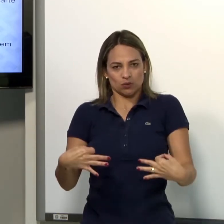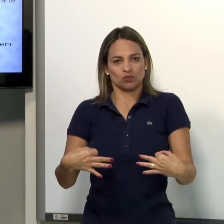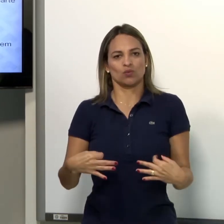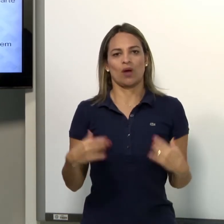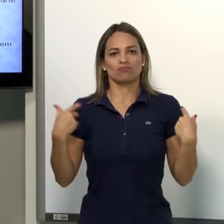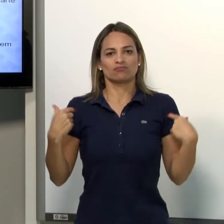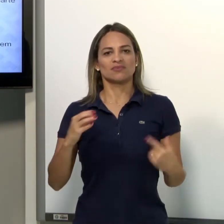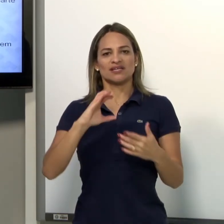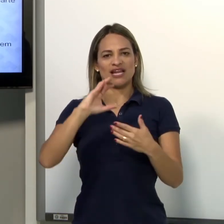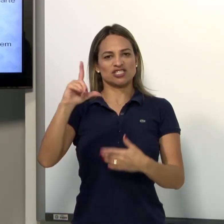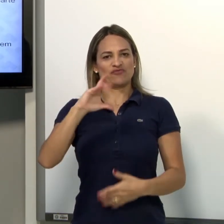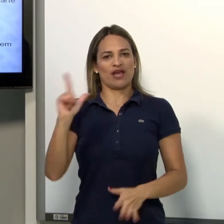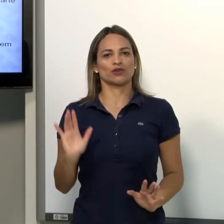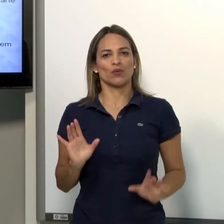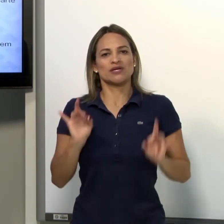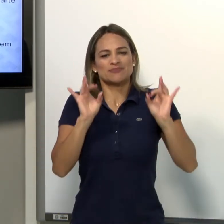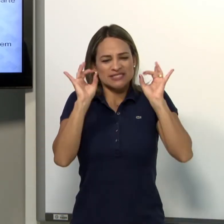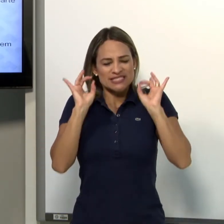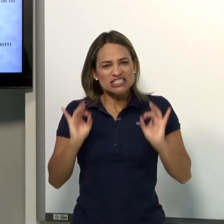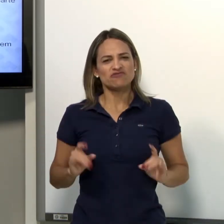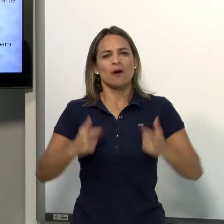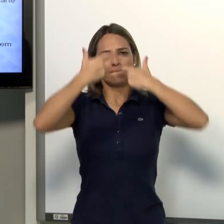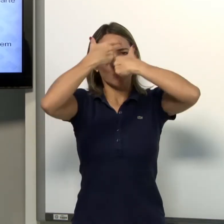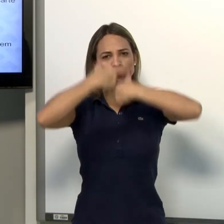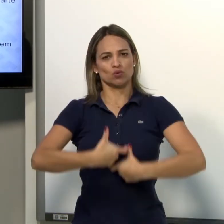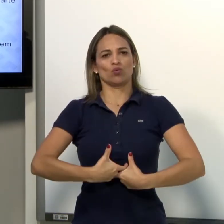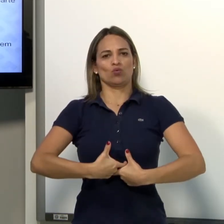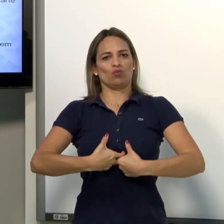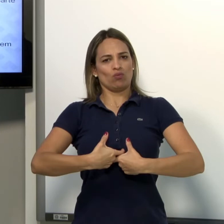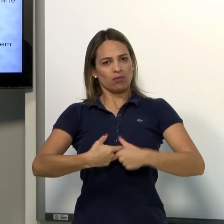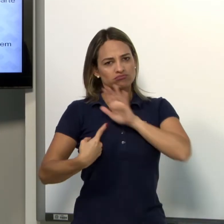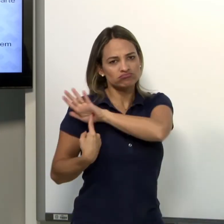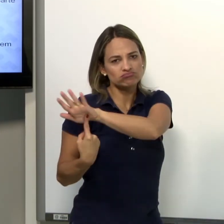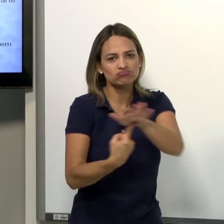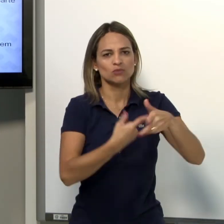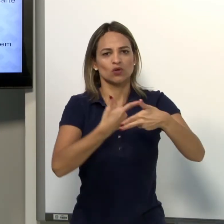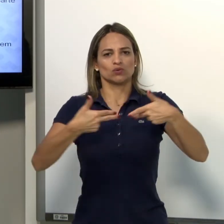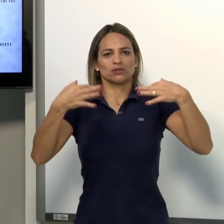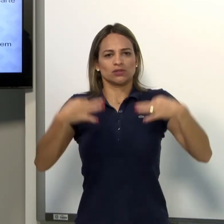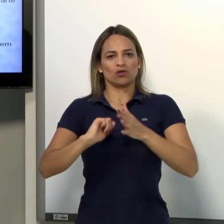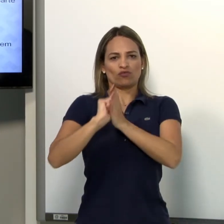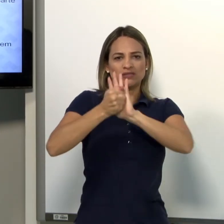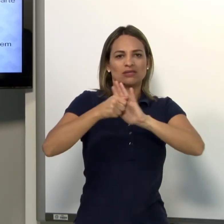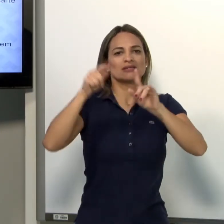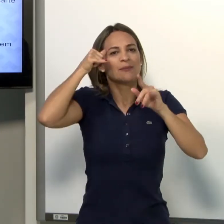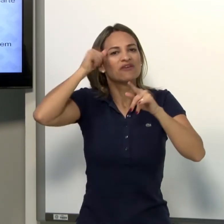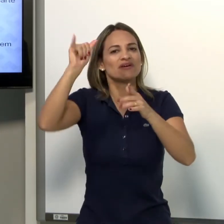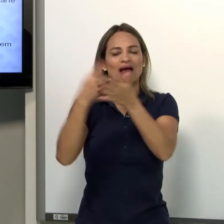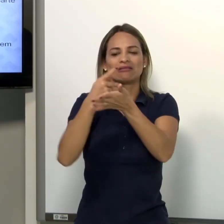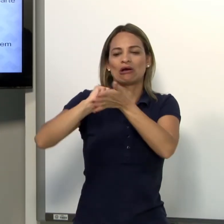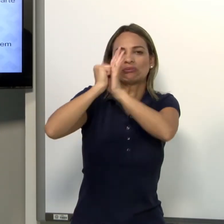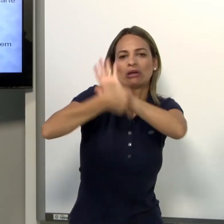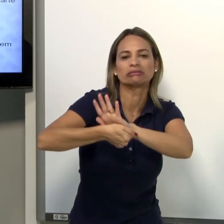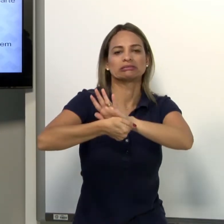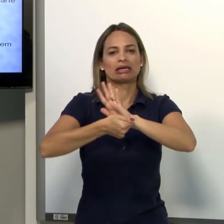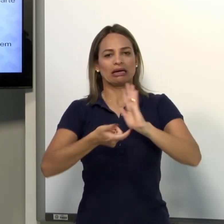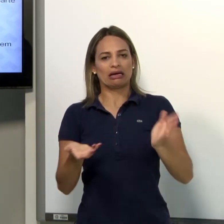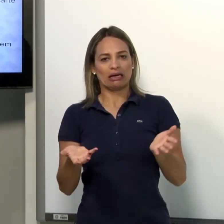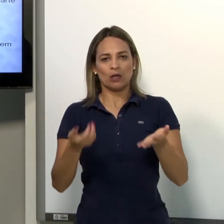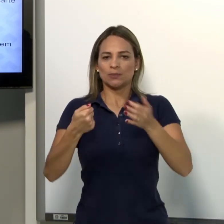Por exemplo, um classificador específico de parte do corpo mostra a configuração de mão. Tem que mostrar